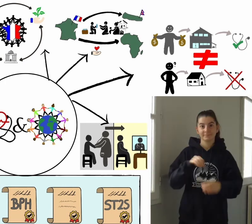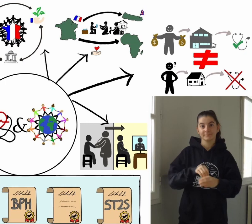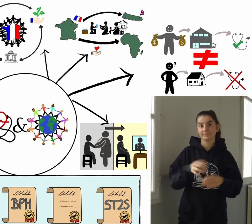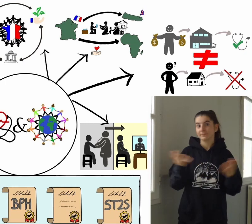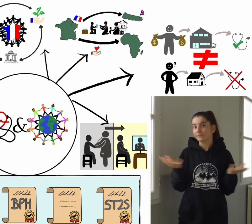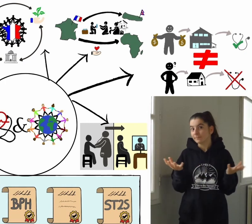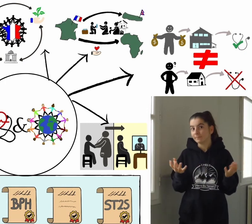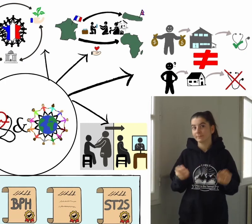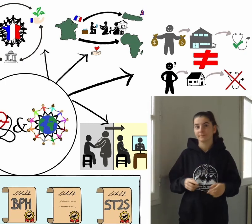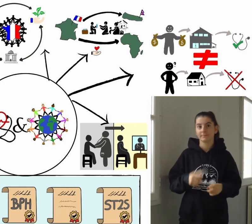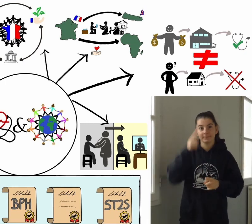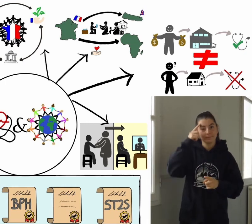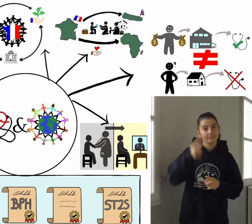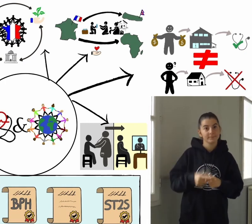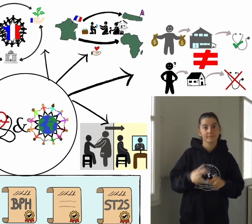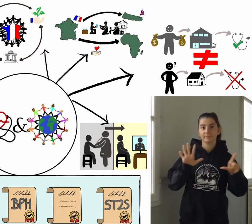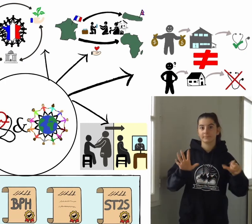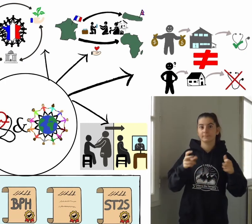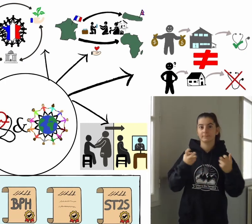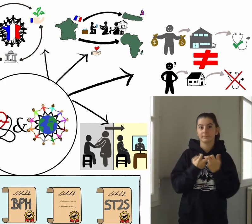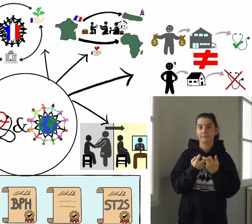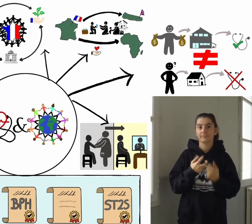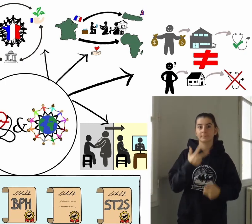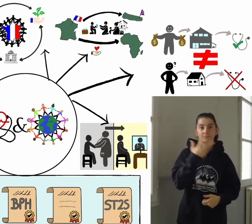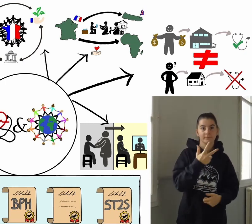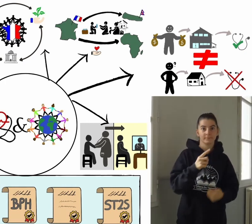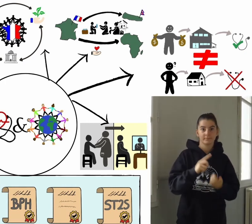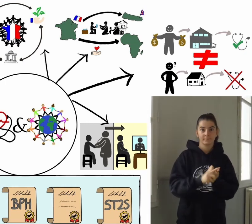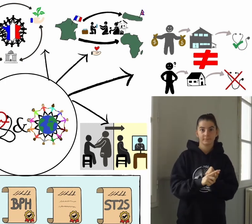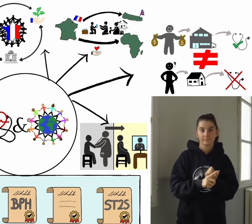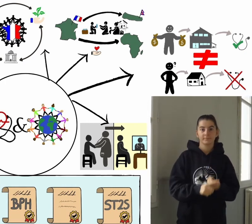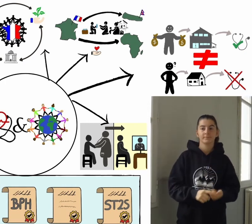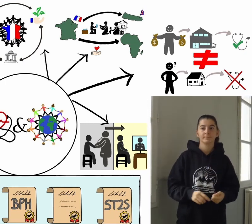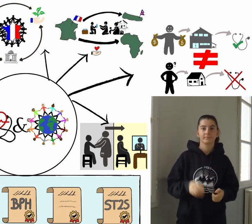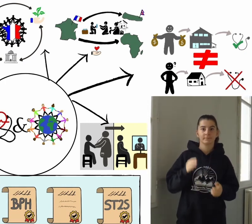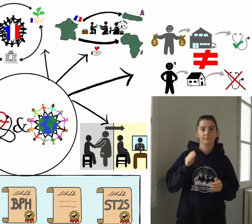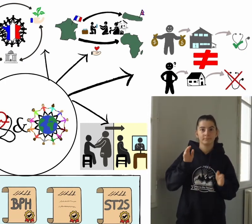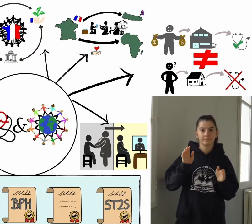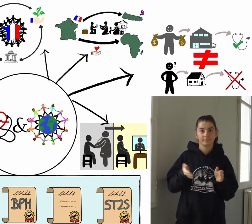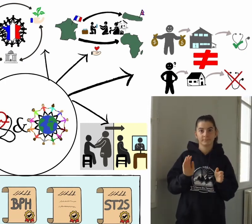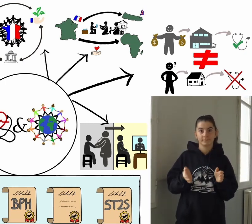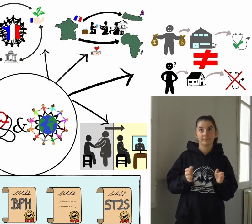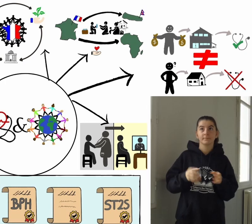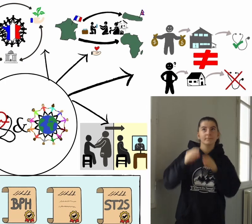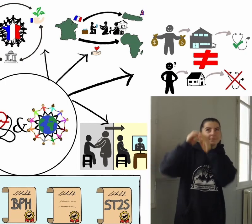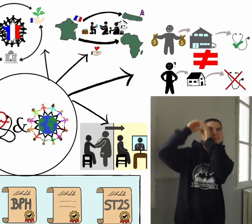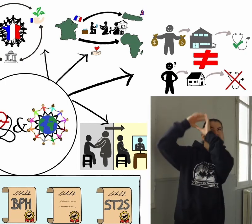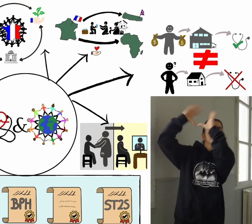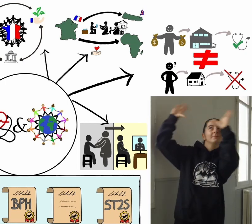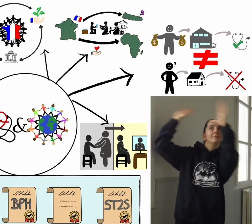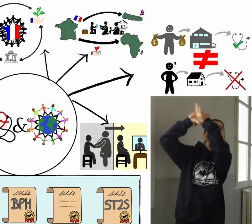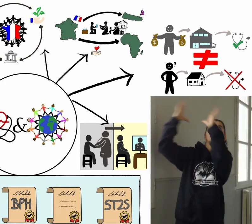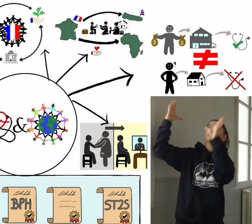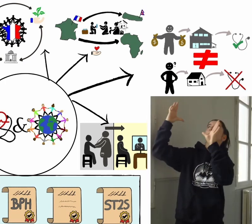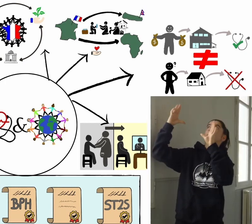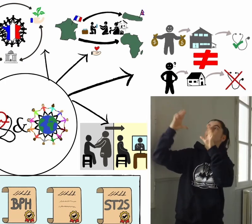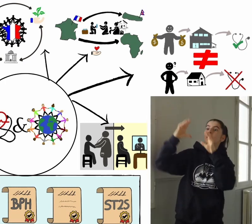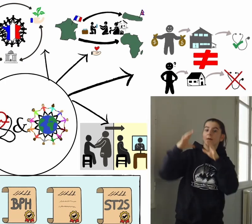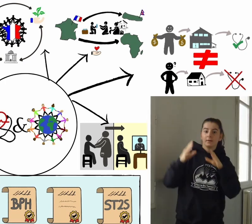Voici trois thèmes parmi les sept qui sont proposés. Le premier présente l'hôpital entre l'image que l'on a et